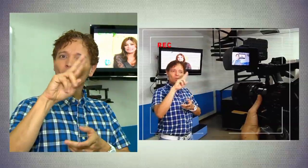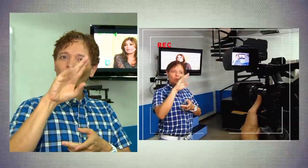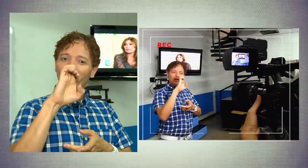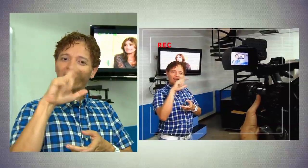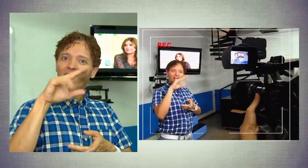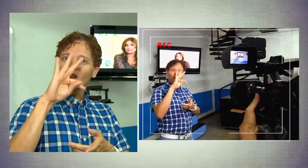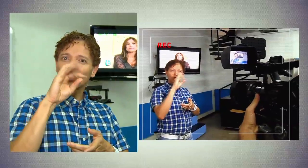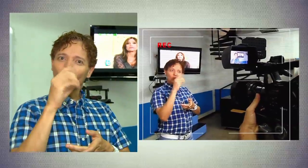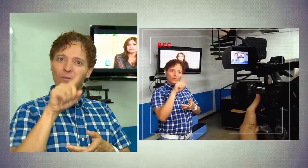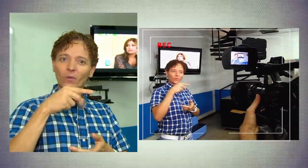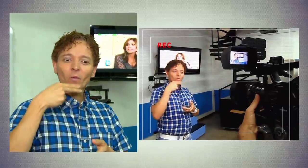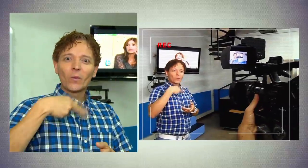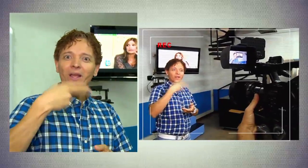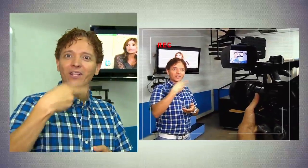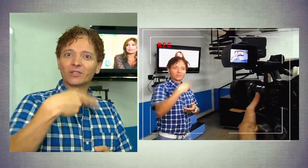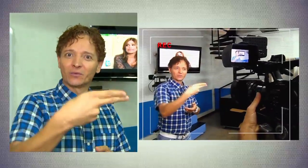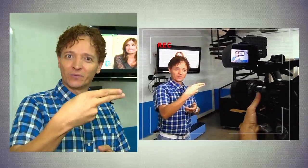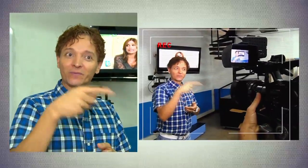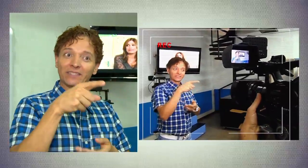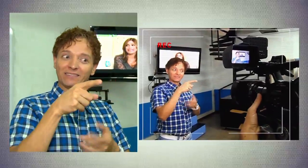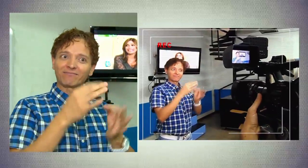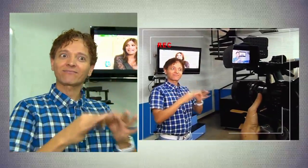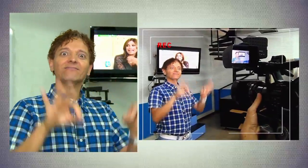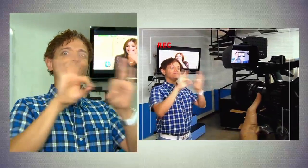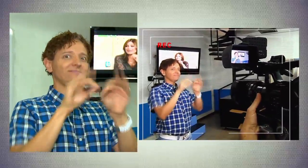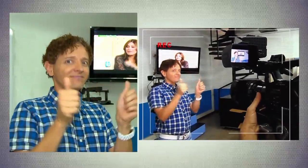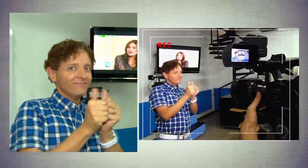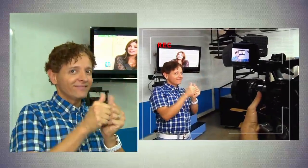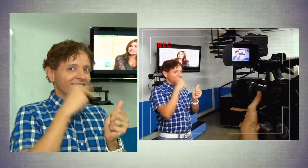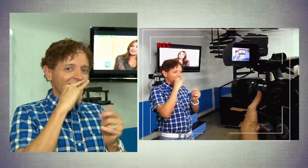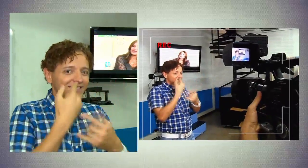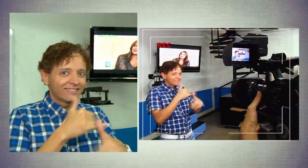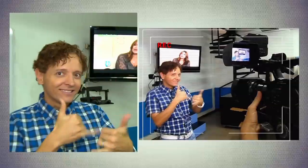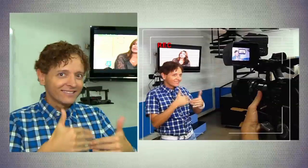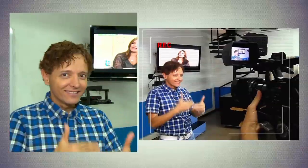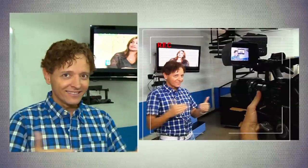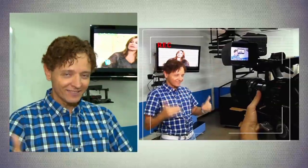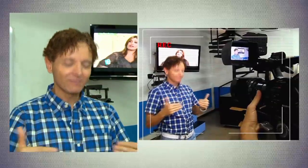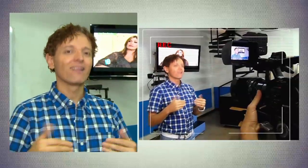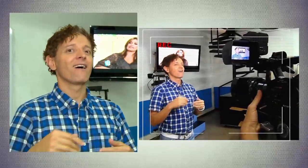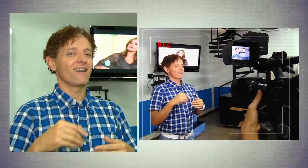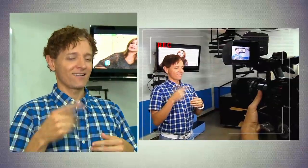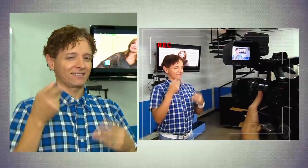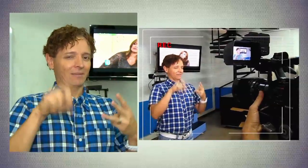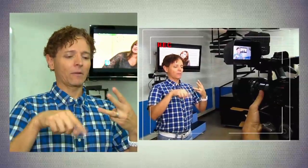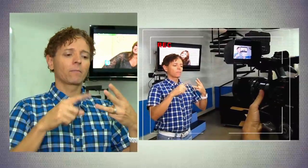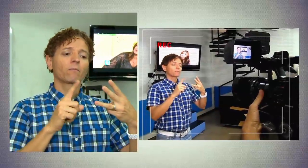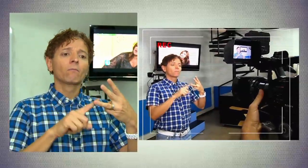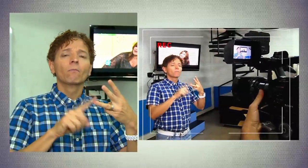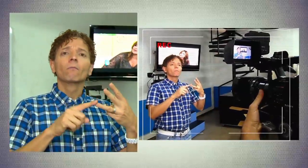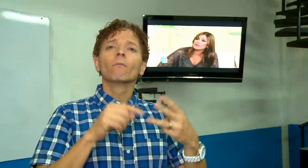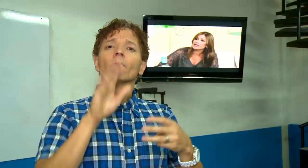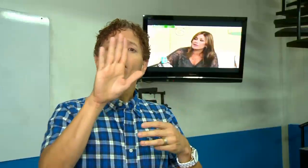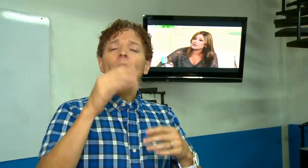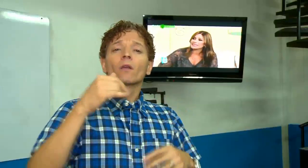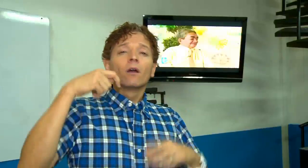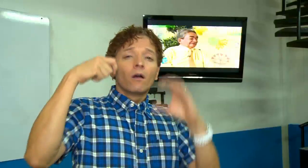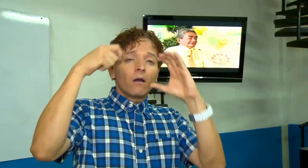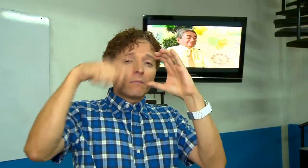Los cuentos es muy importante para los niños, también las películas,